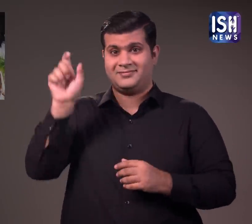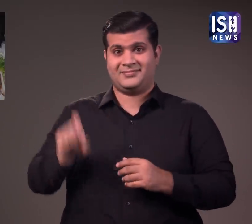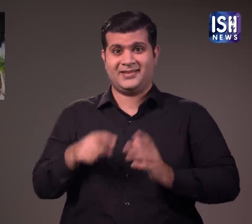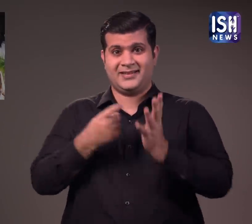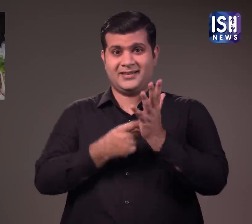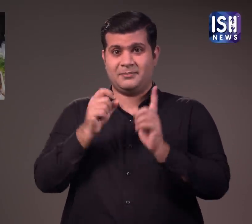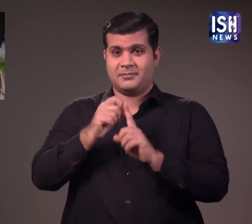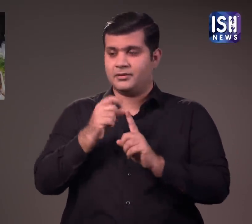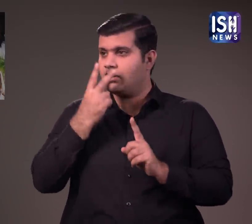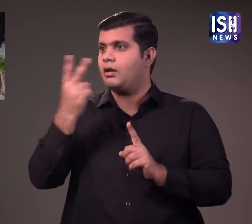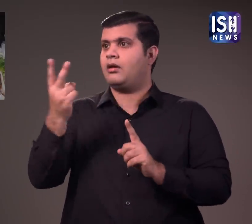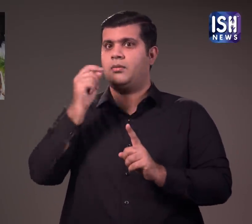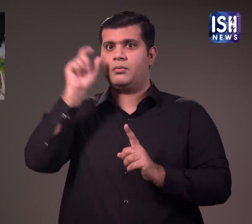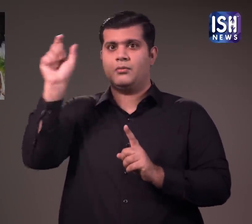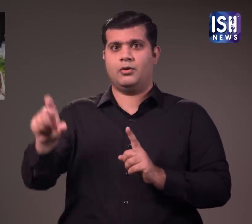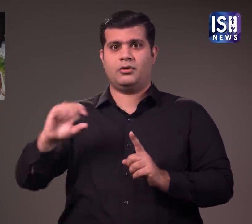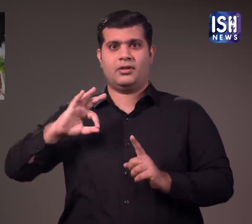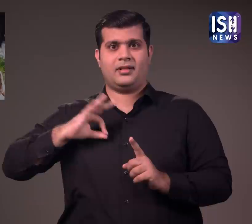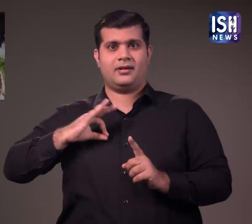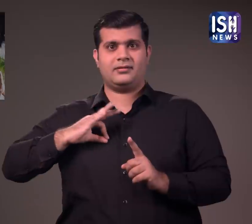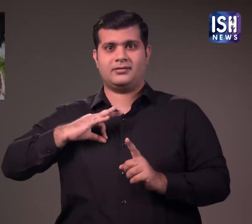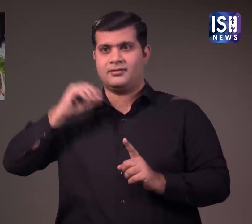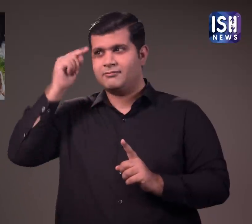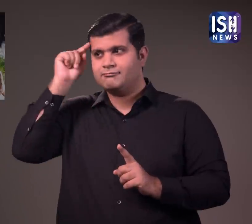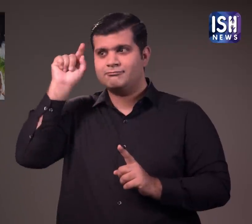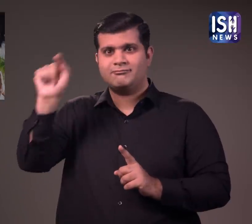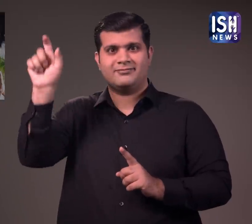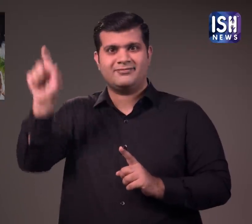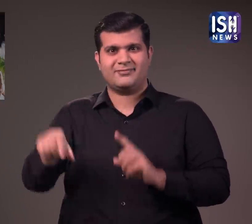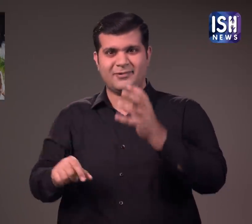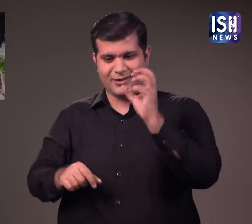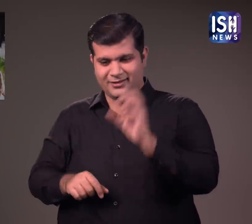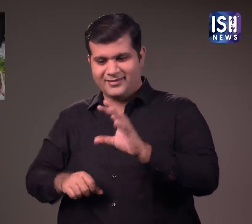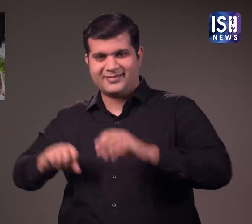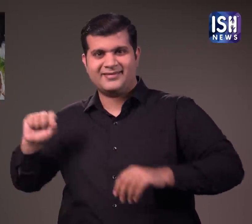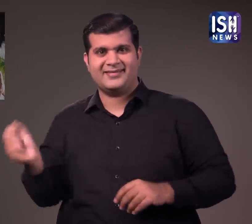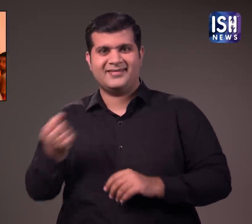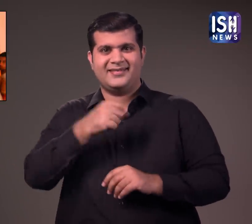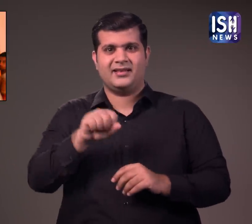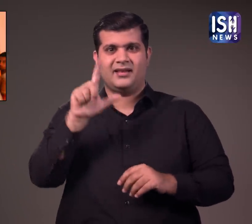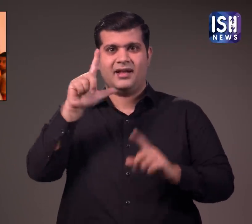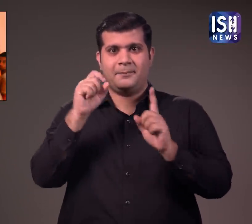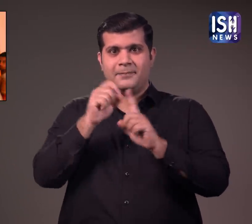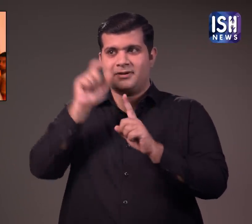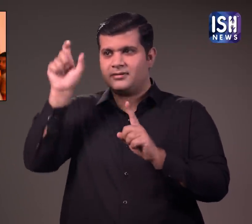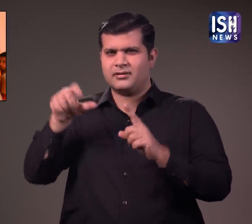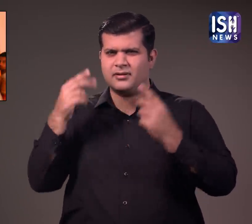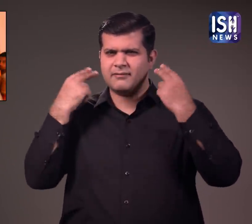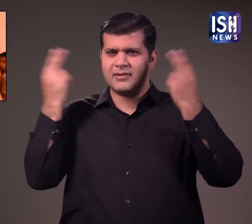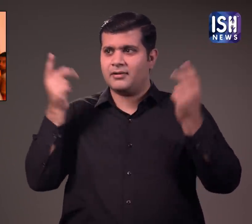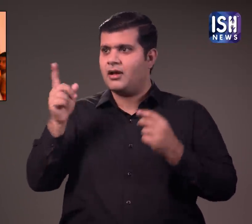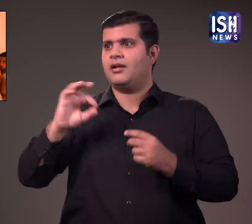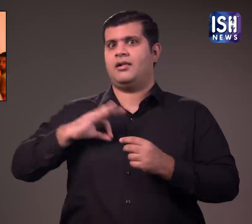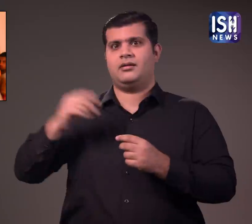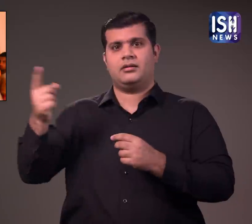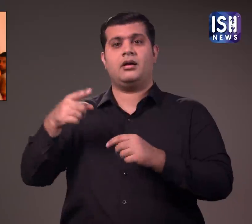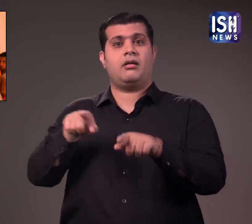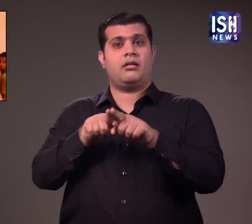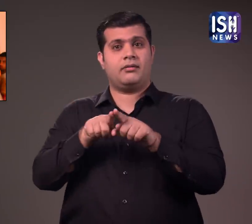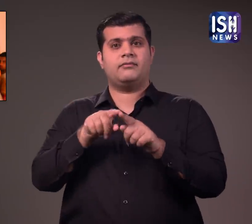जब वह दत के साथ शादी की हुई थी तब रिया ने 2003 में टेनेस स्टार लियांडर पेस को डेट करना शुरू कर दिया